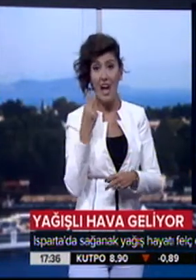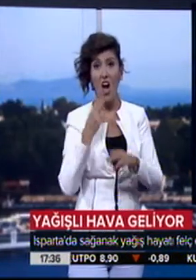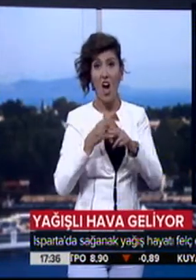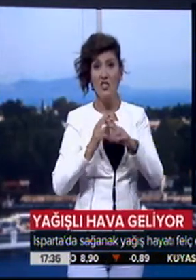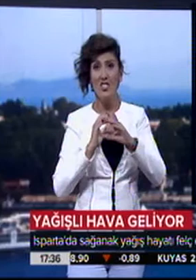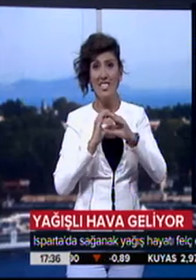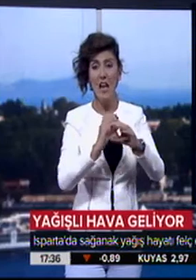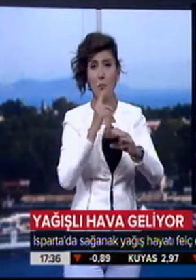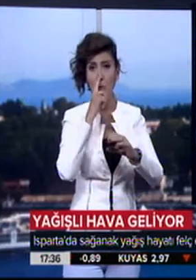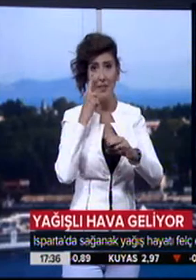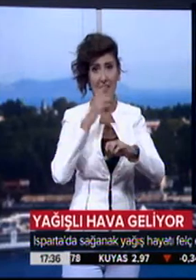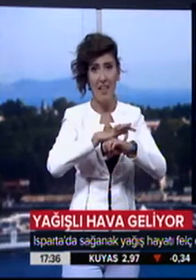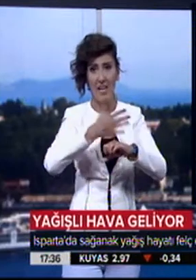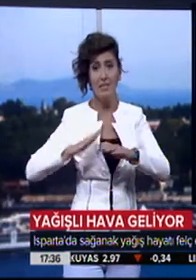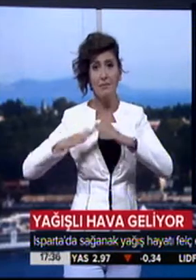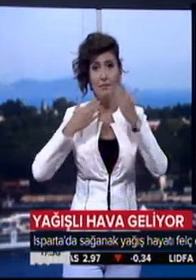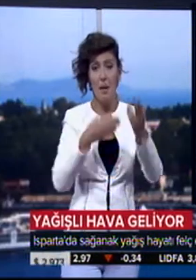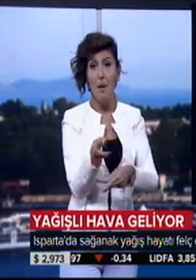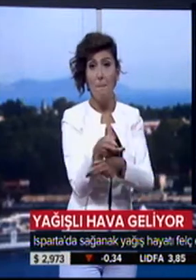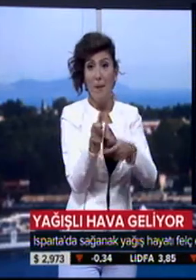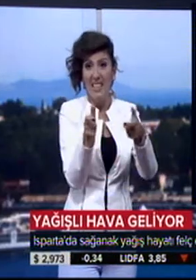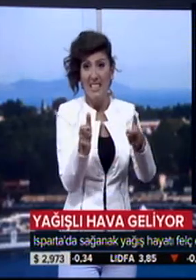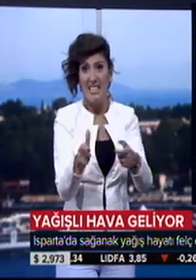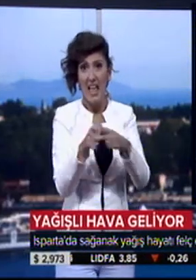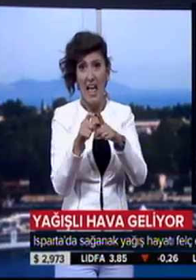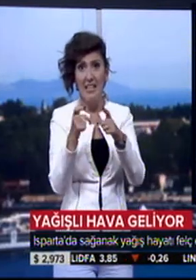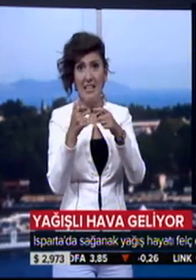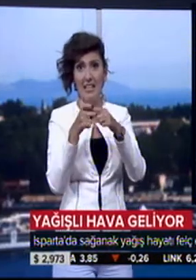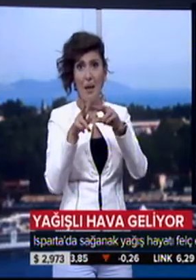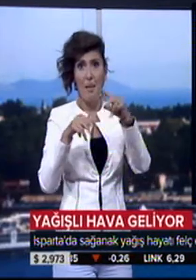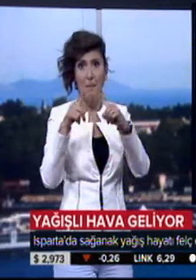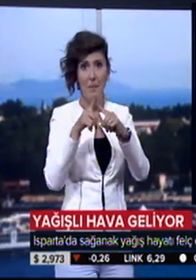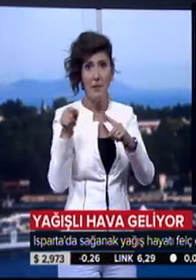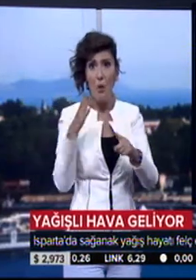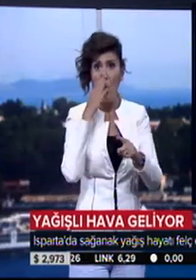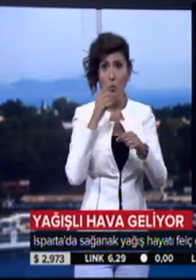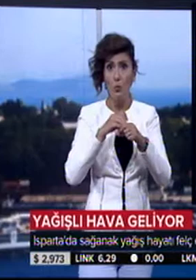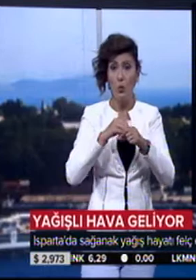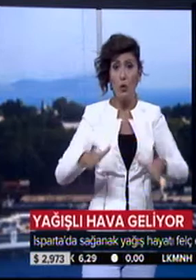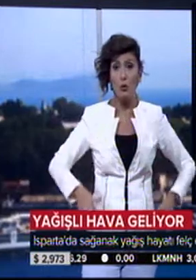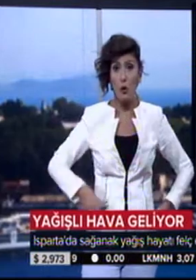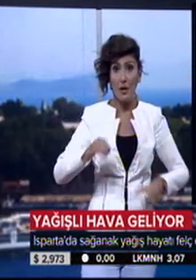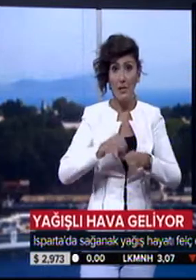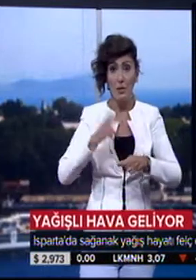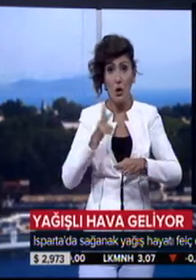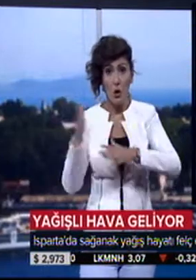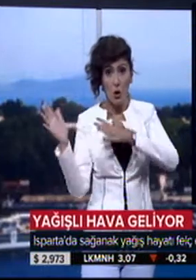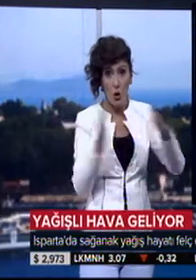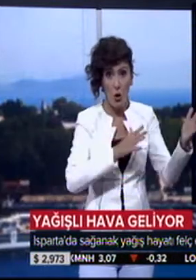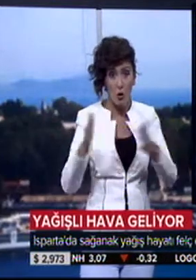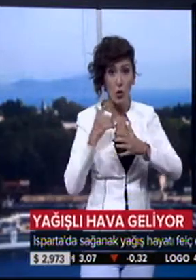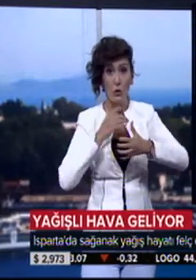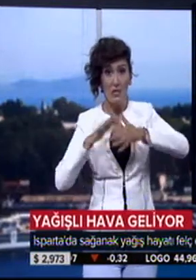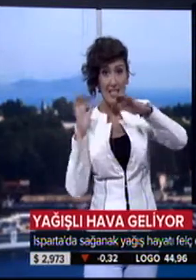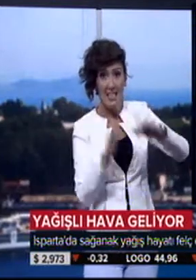Burdur Devlet Hastanesi'ne kaldırıldı. Balıkesir'in Edremit İçesi'nde de okulda düzenlenen tören sırasında aniden çıkan Lados ve sağnak yağmuru